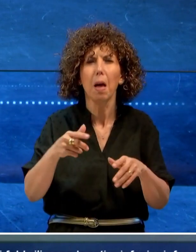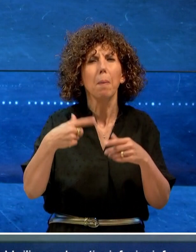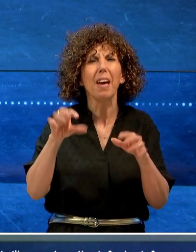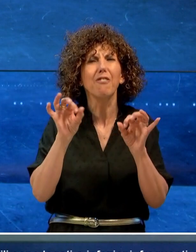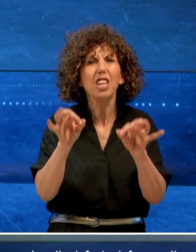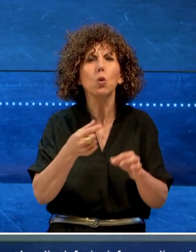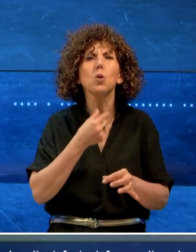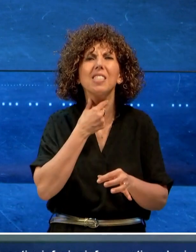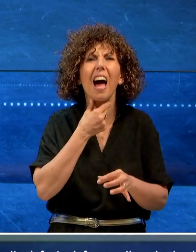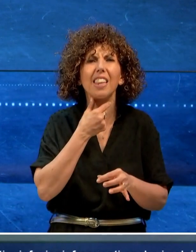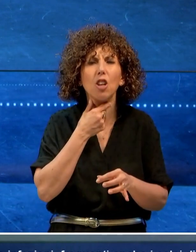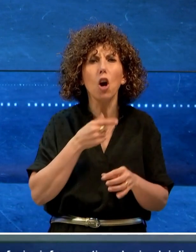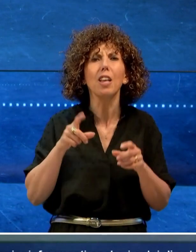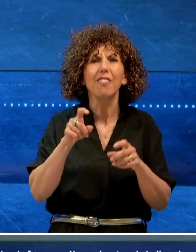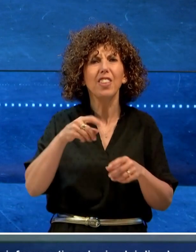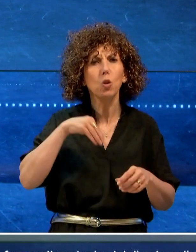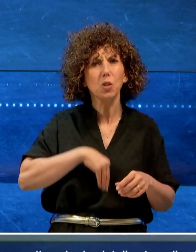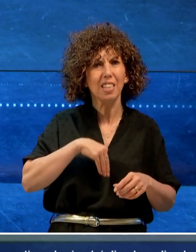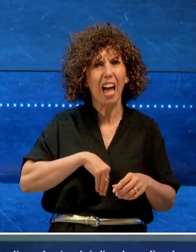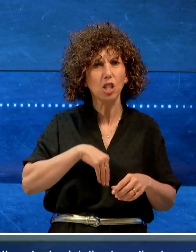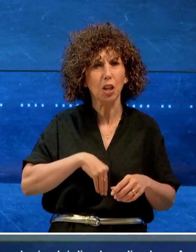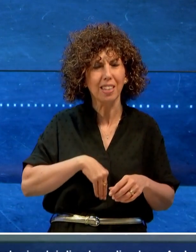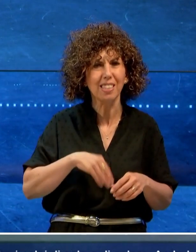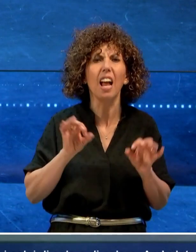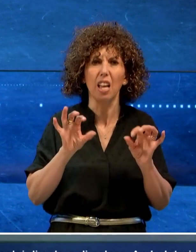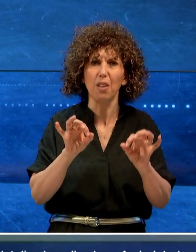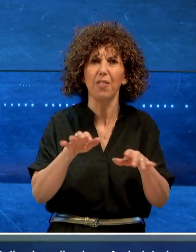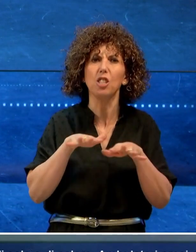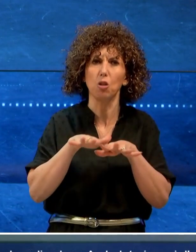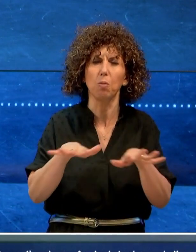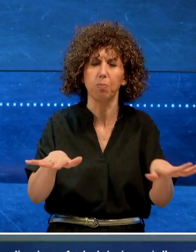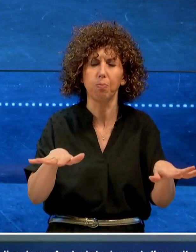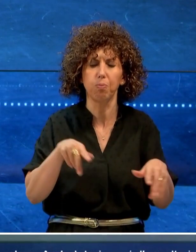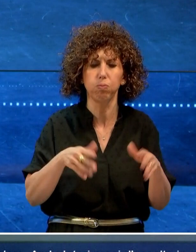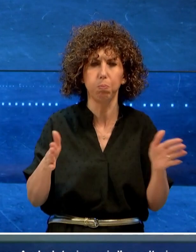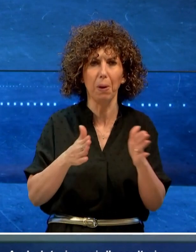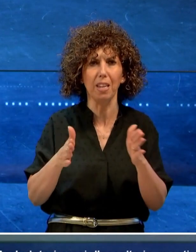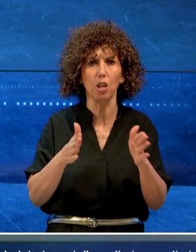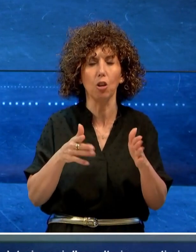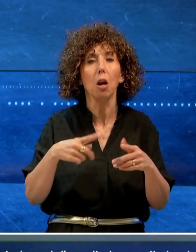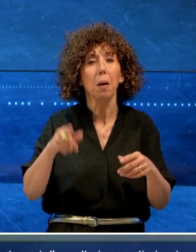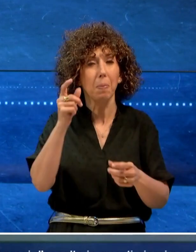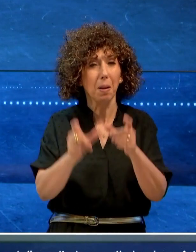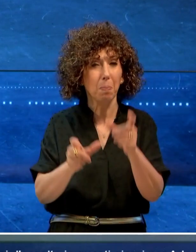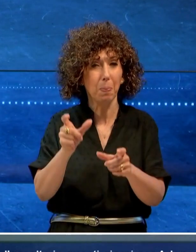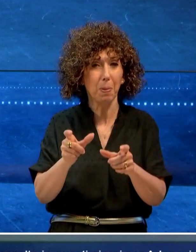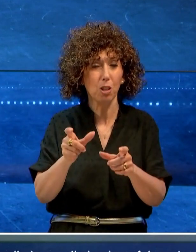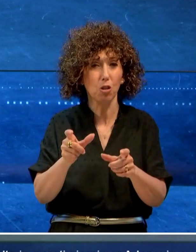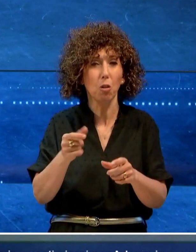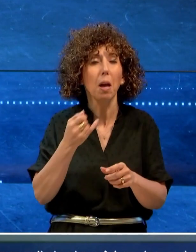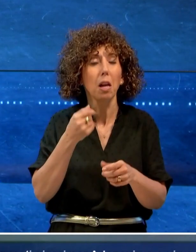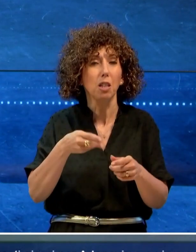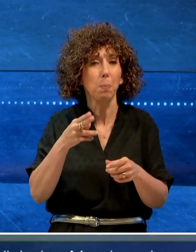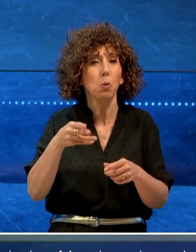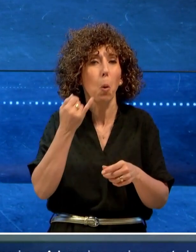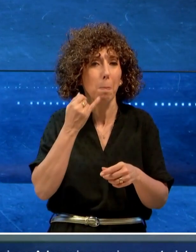e virus gastrointestinali, le infezioni più diffuse in questo periodo, soprattutto per i pazienti in età pediatrica.